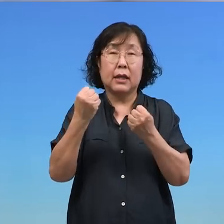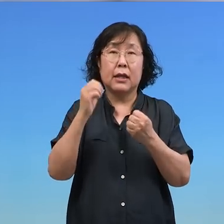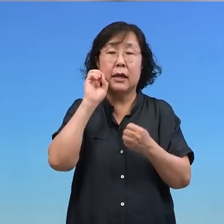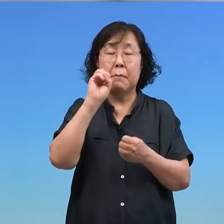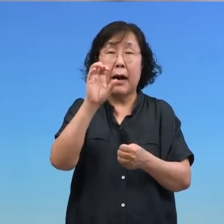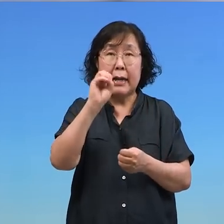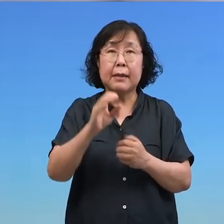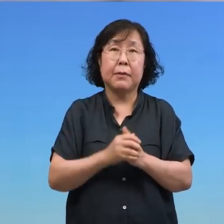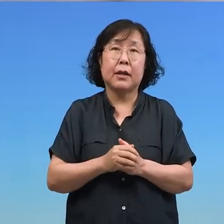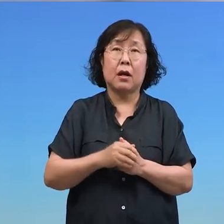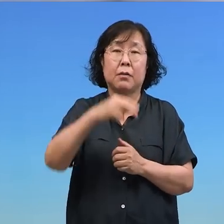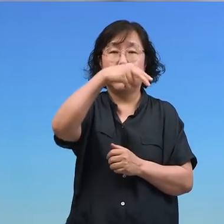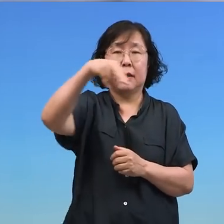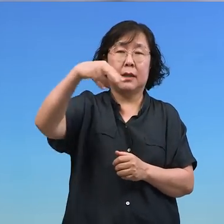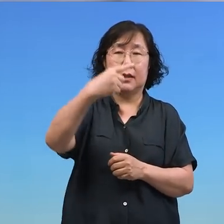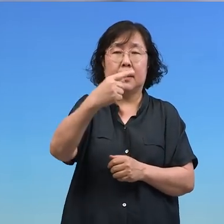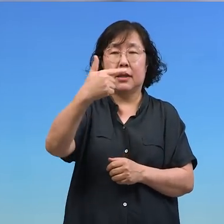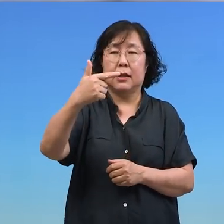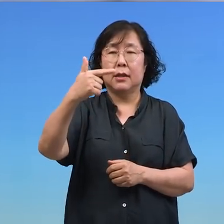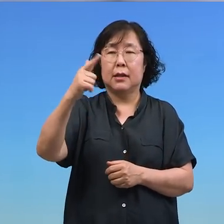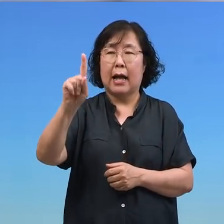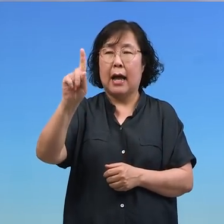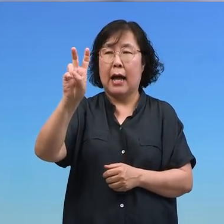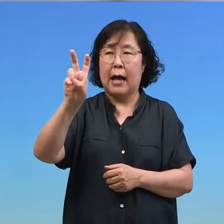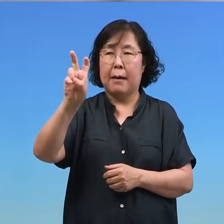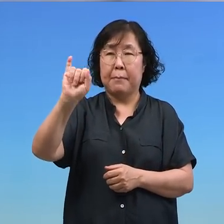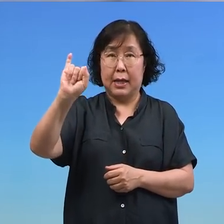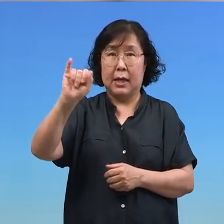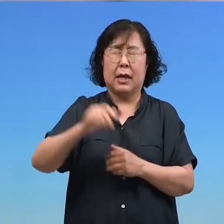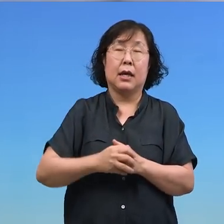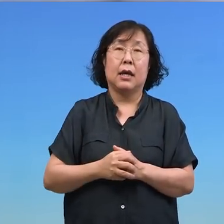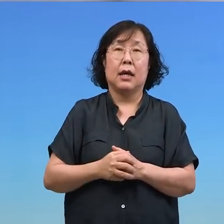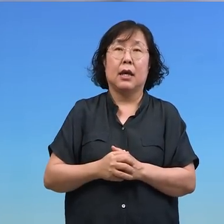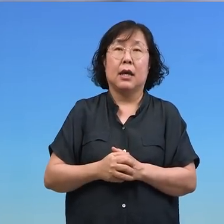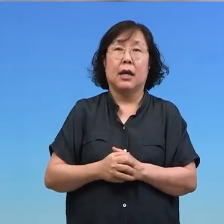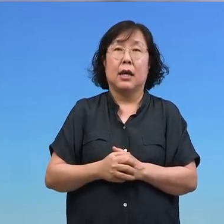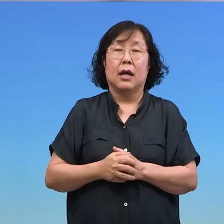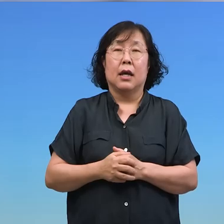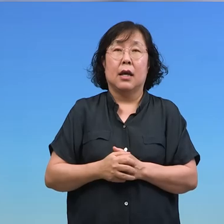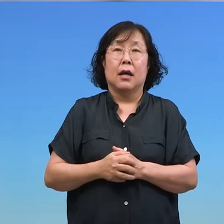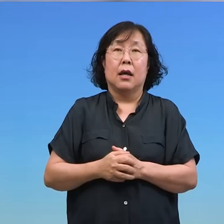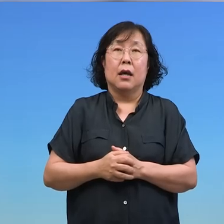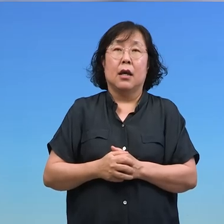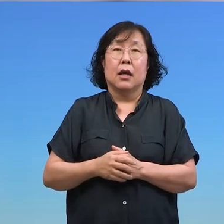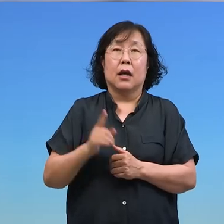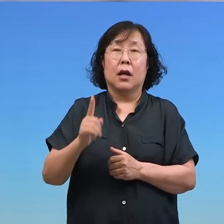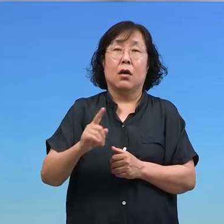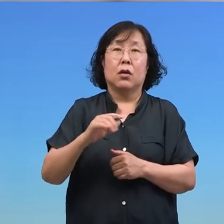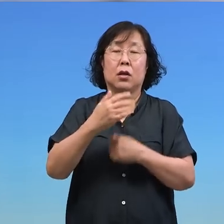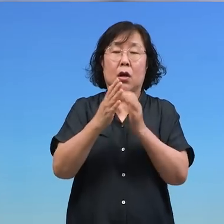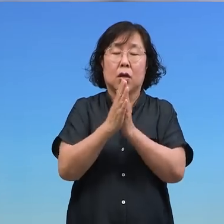이 선아미가 이게 바로 오늘 본문에서 말하는 그 표현 그대로입니다